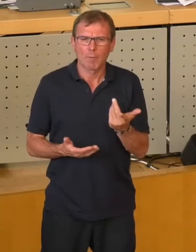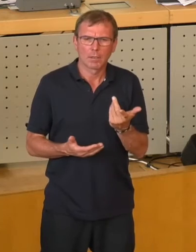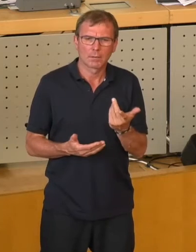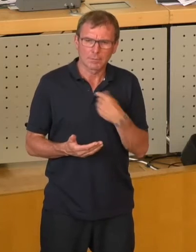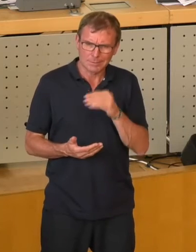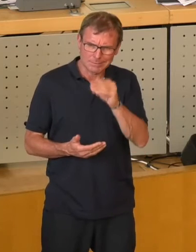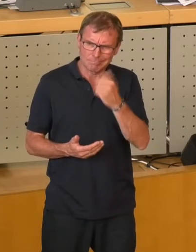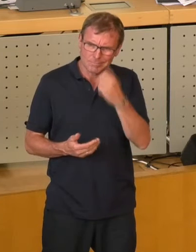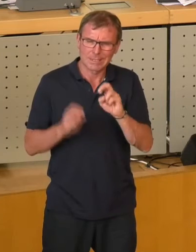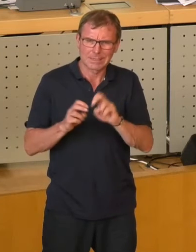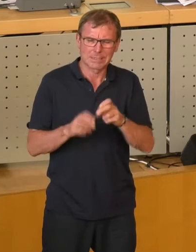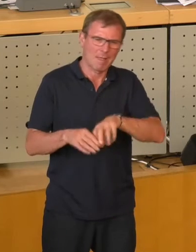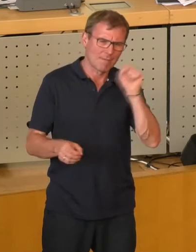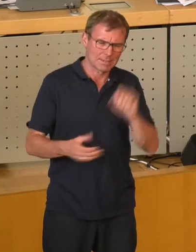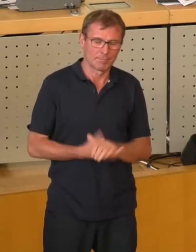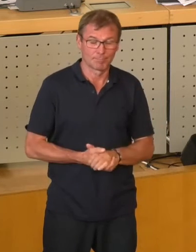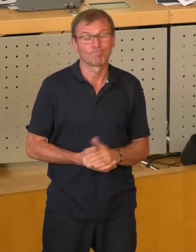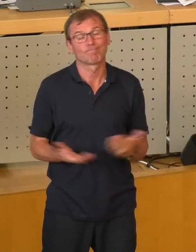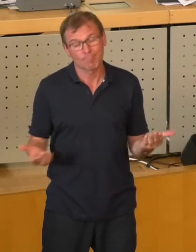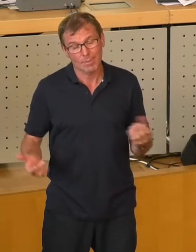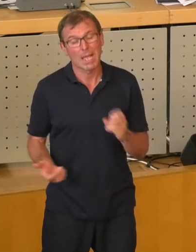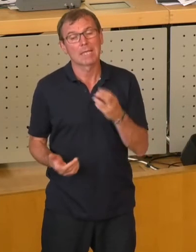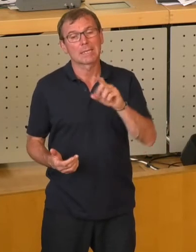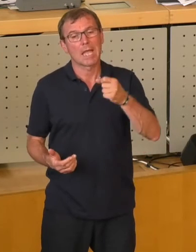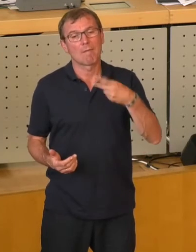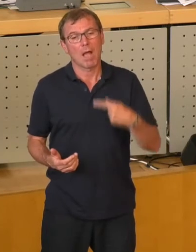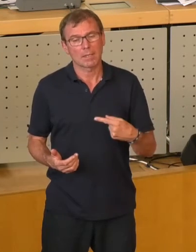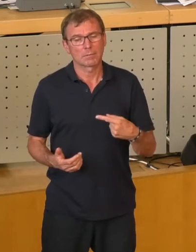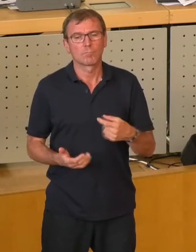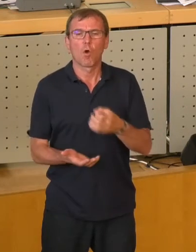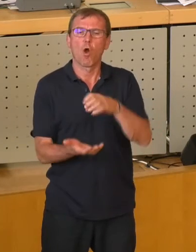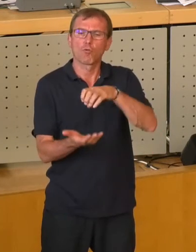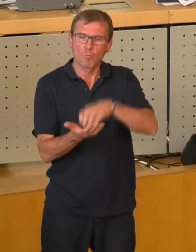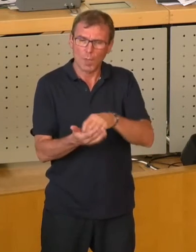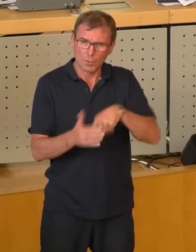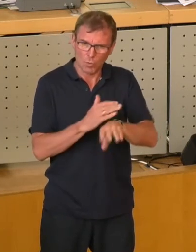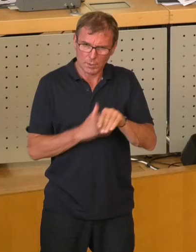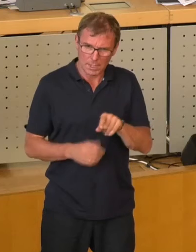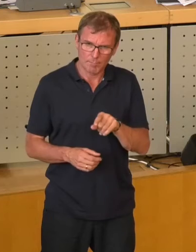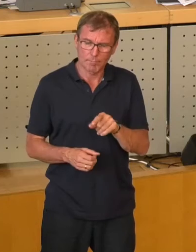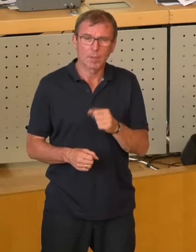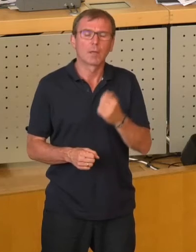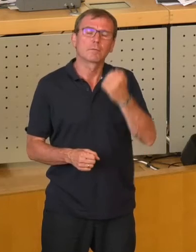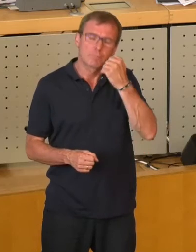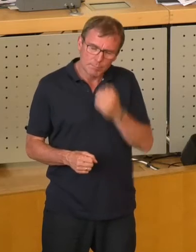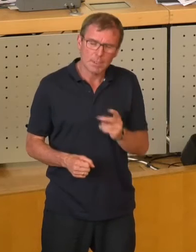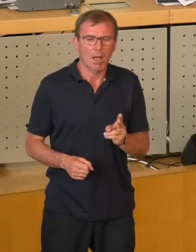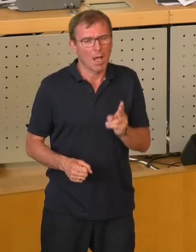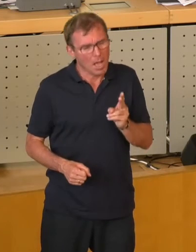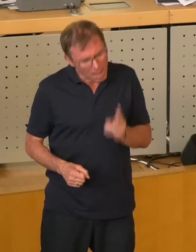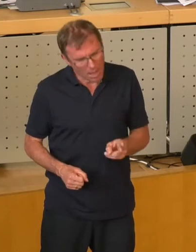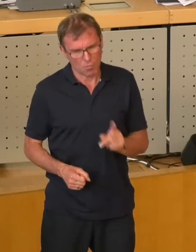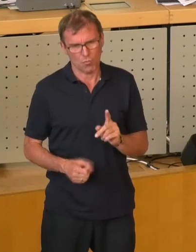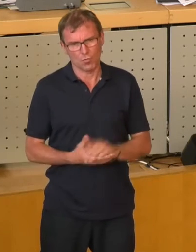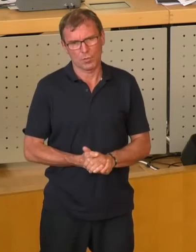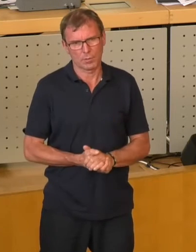angestiftet. Meine Damen und Herren, die Drehwag als kommunales Unternehmen sollte sich aber dann bitte auch um